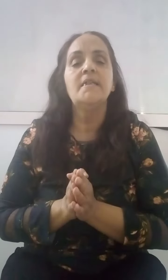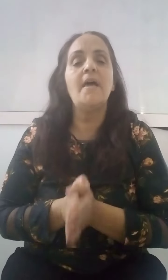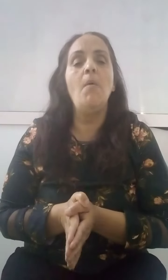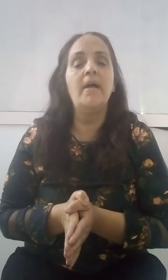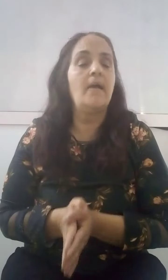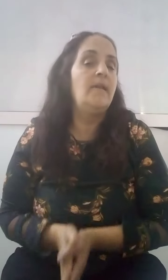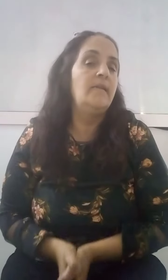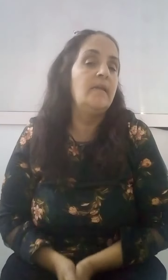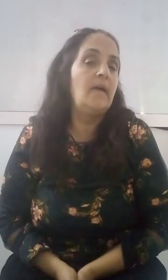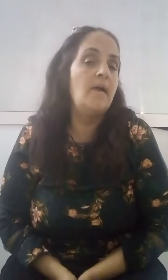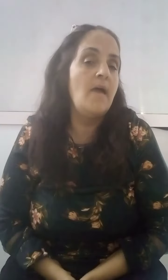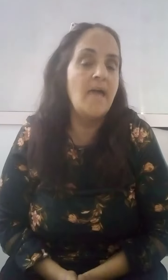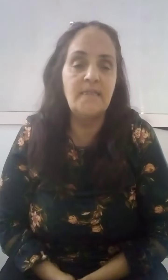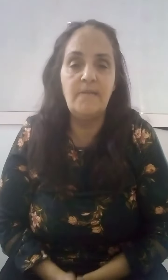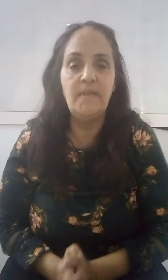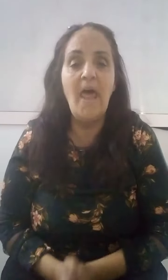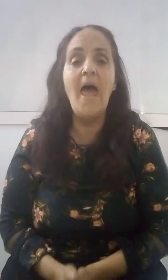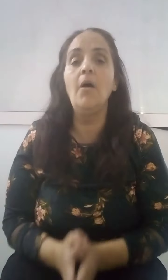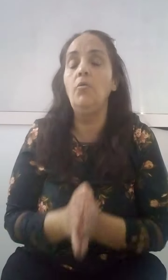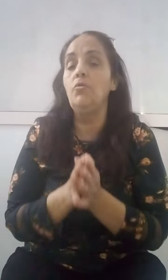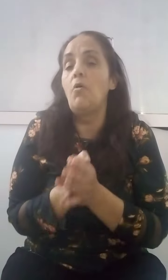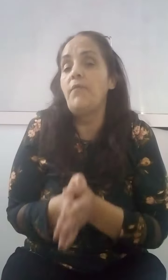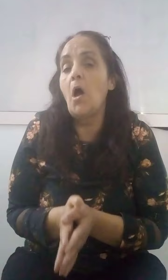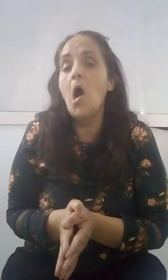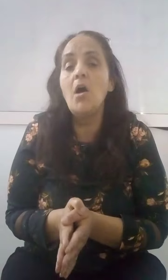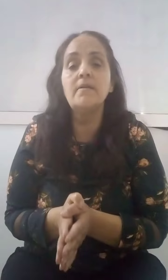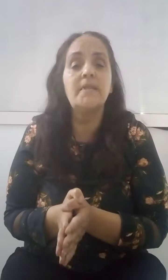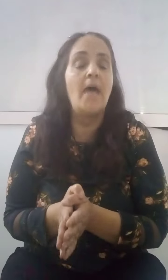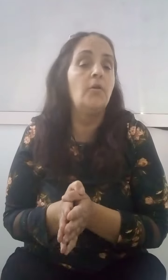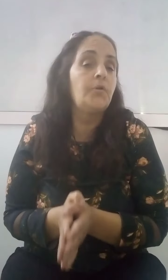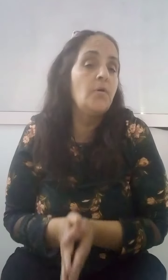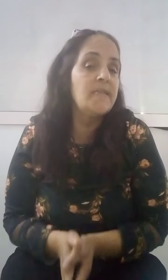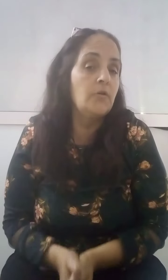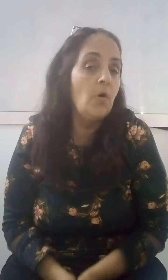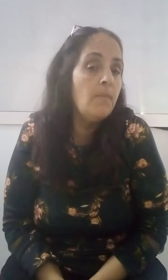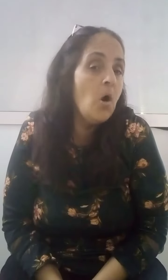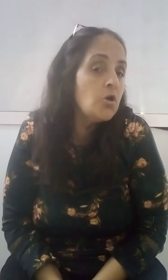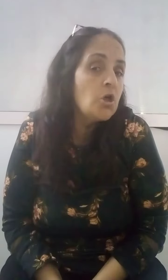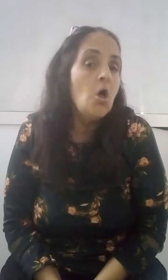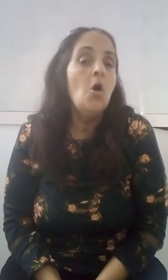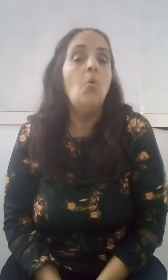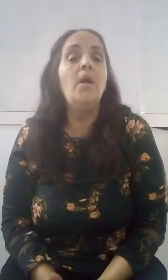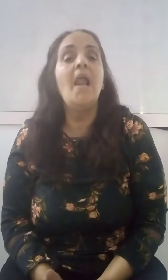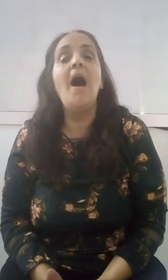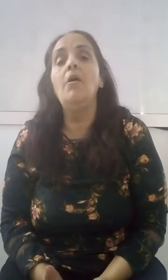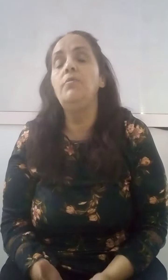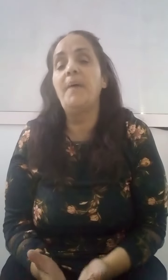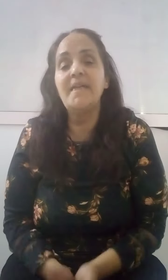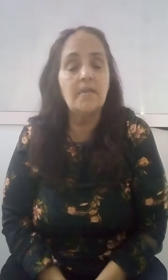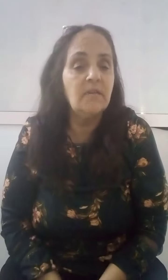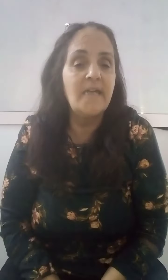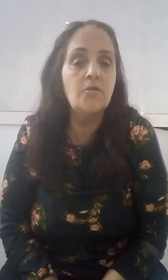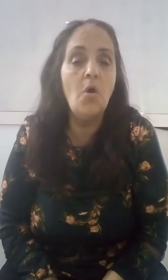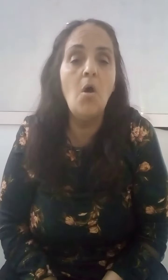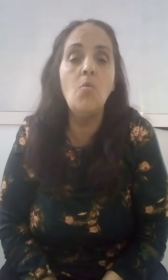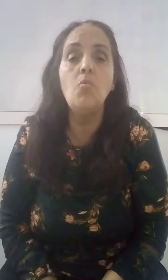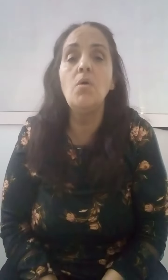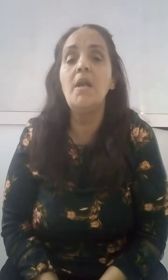سواء كان عندك ان سيمنار, une conférence, un entretien دنبوش, ولا une présentation, ولا